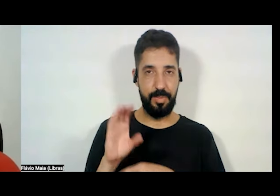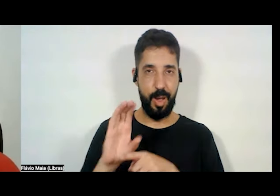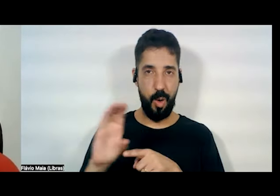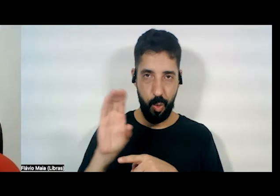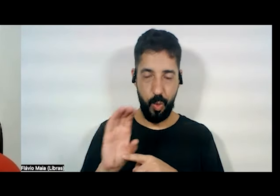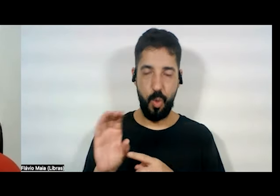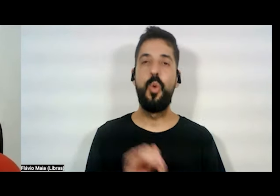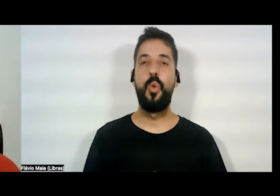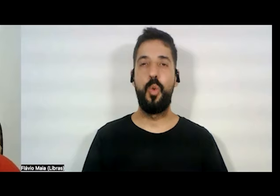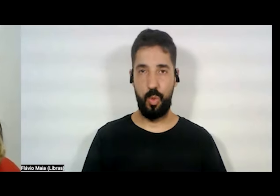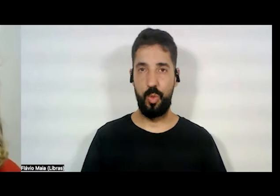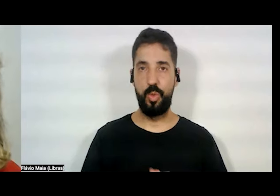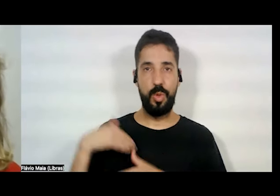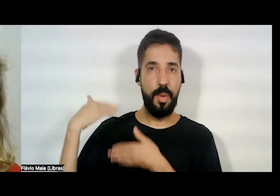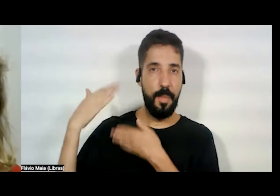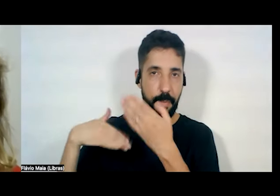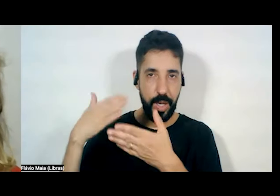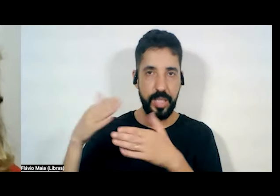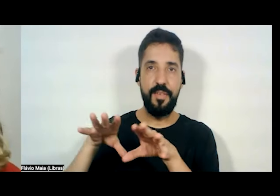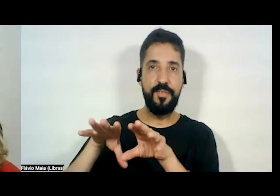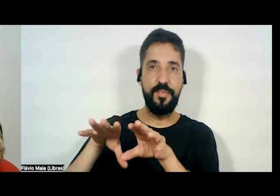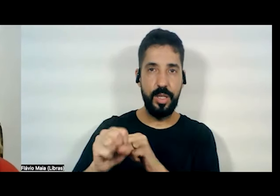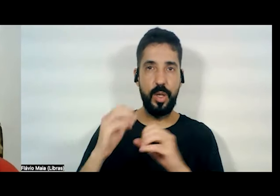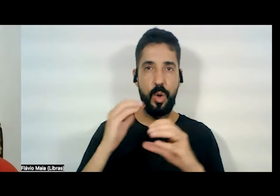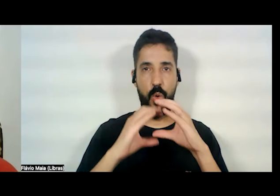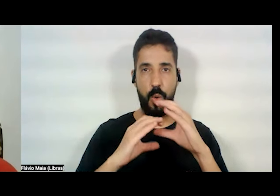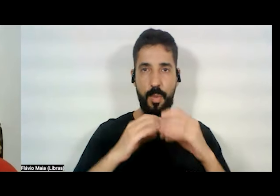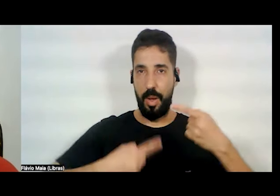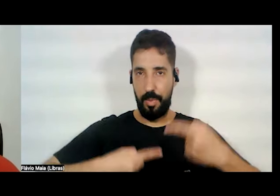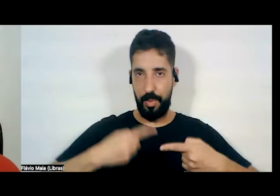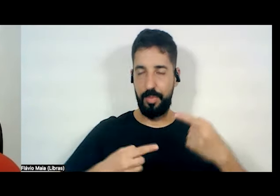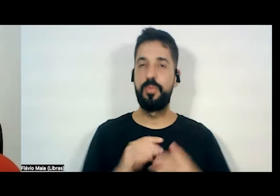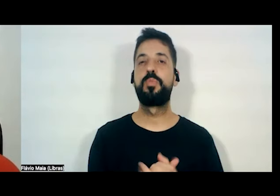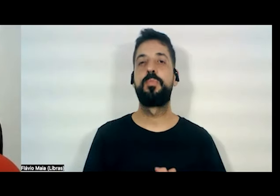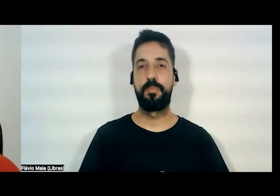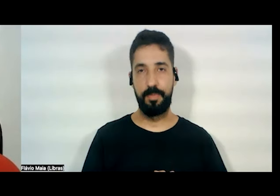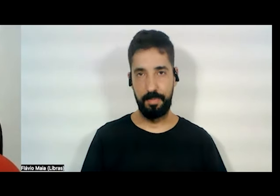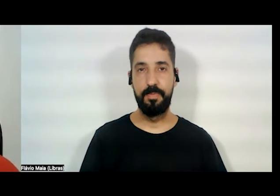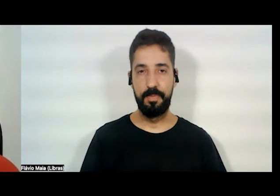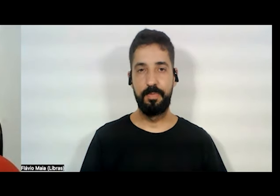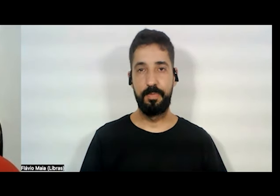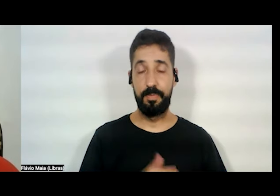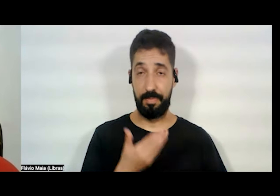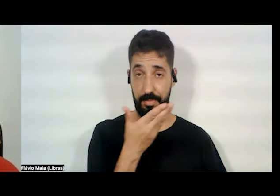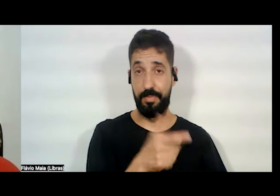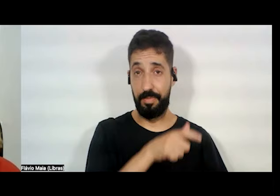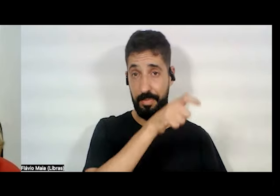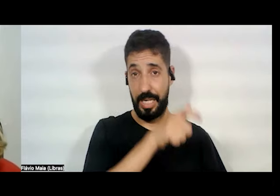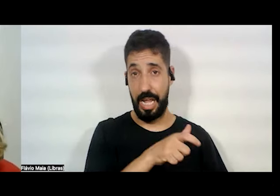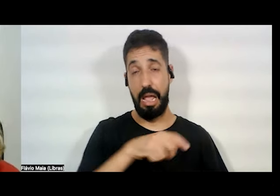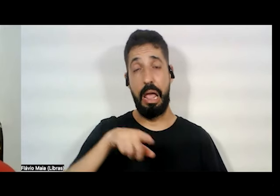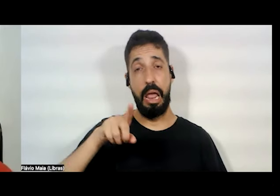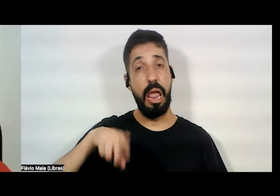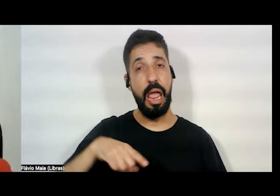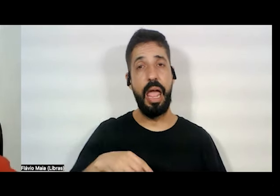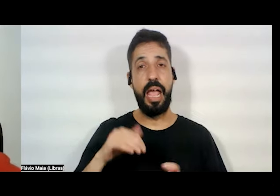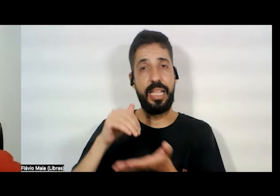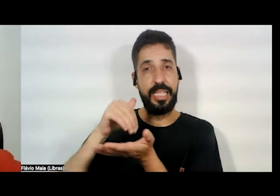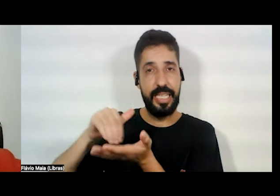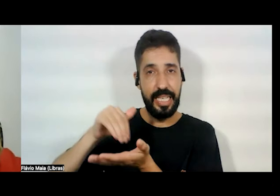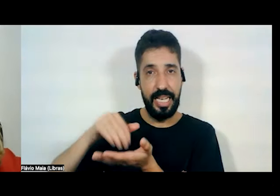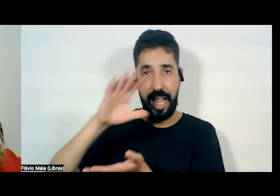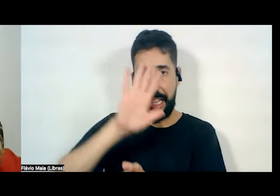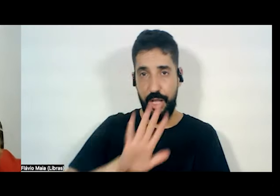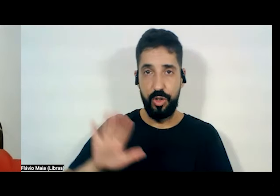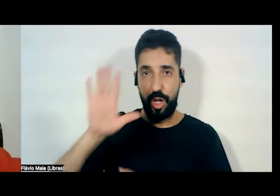processo e da formação de comunicação política do PT. Eu sou, atualmente, Secretária Nacional de Formação e